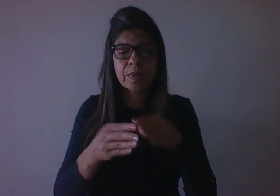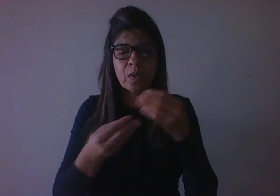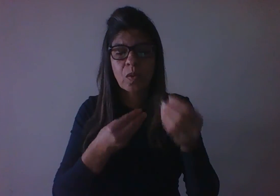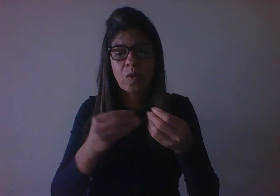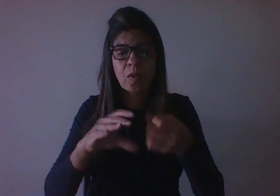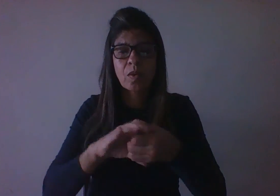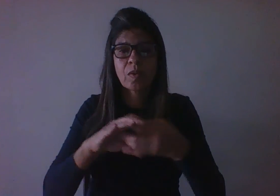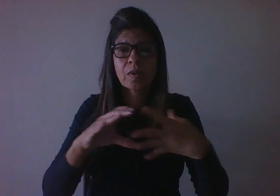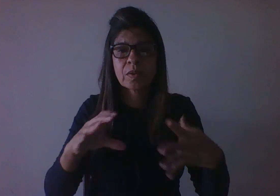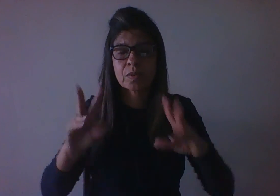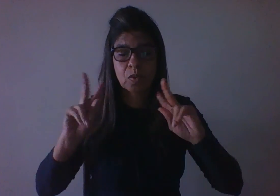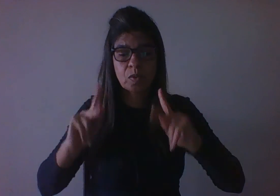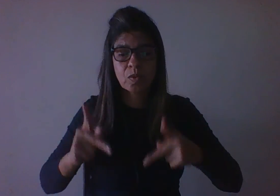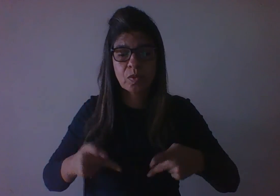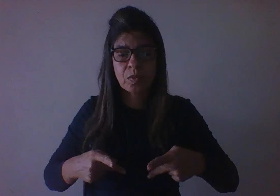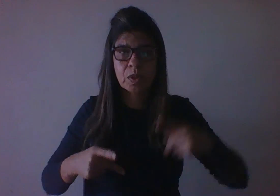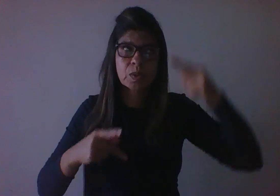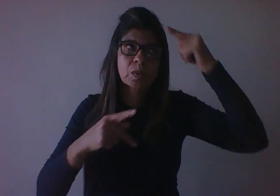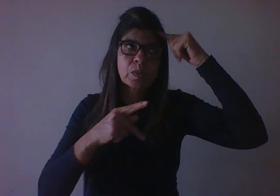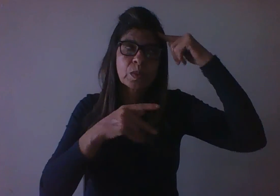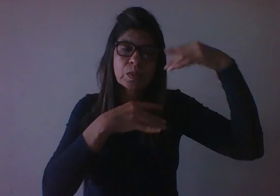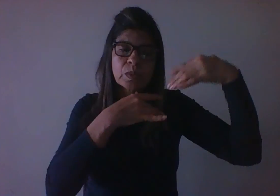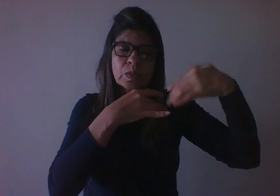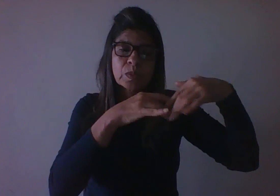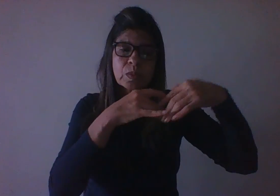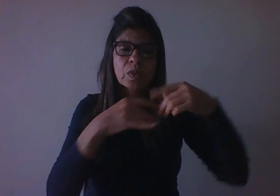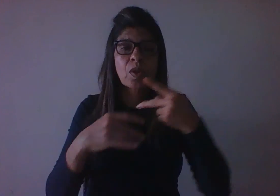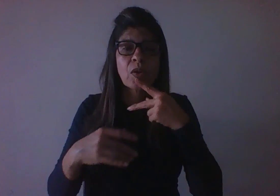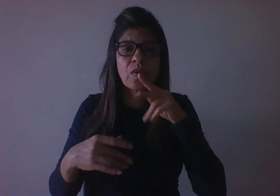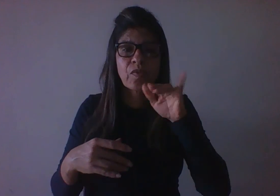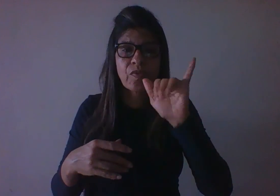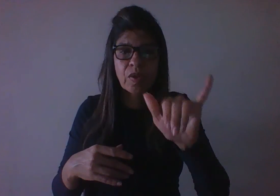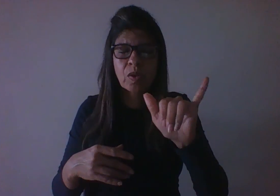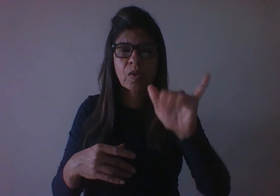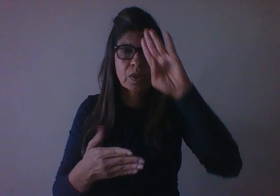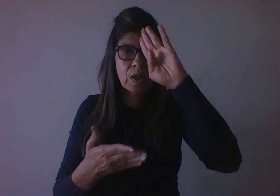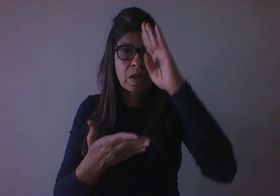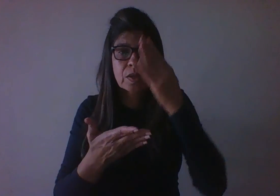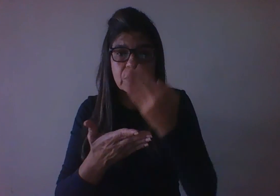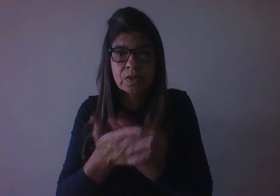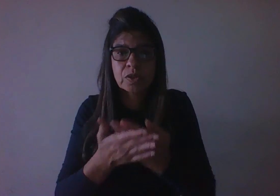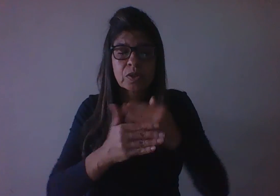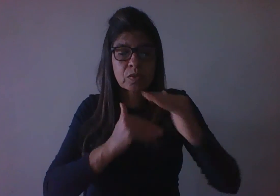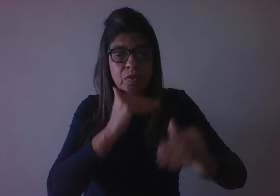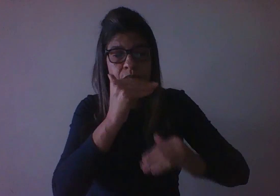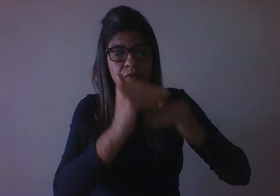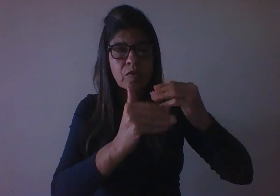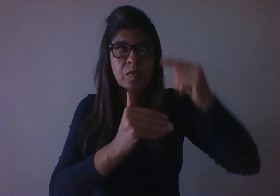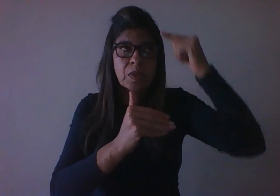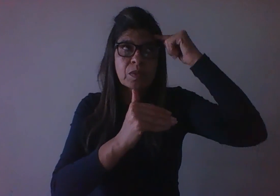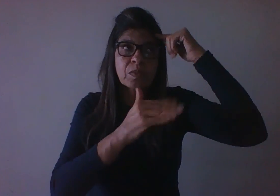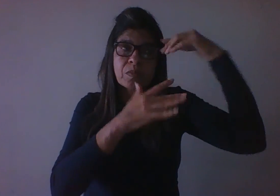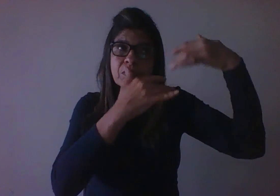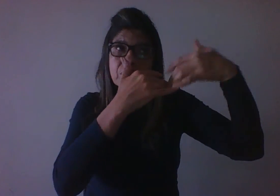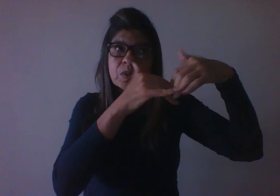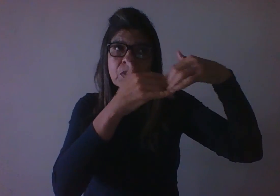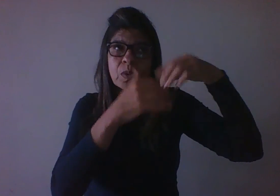acreditava que o desenvolvimento, principalmente o desenvolvimento psicológico ou mental, é promovido pelas